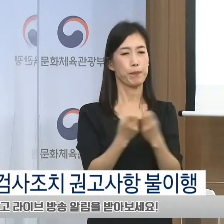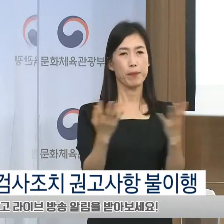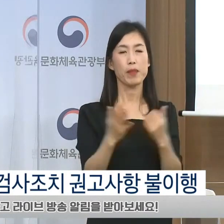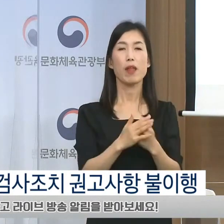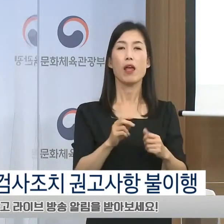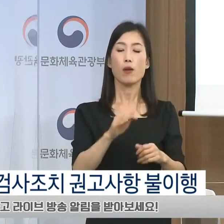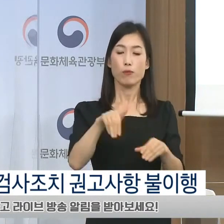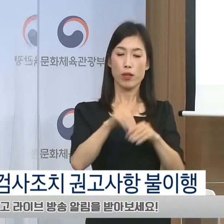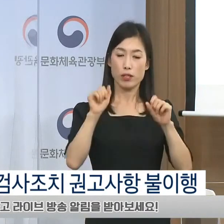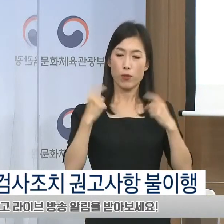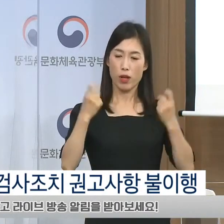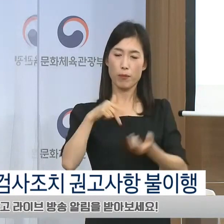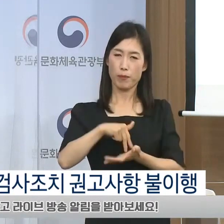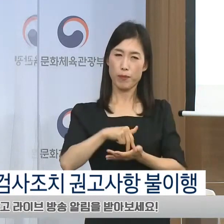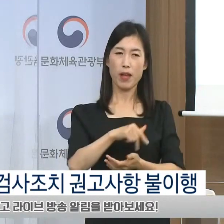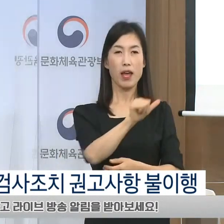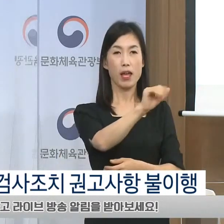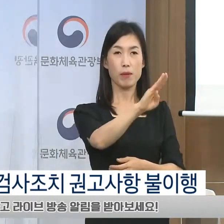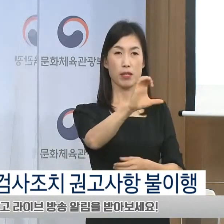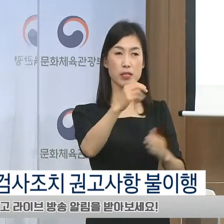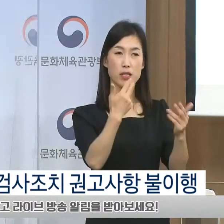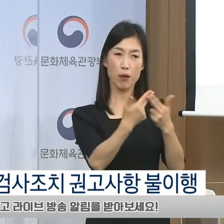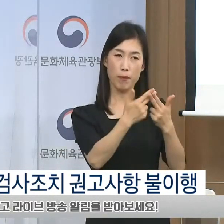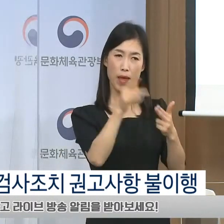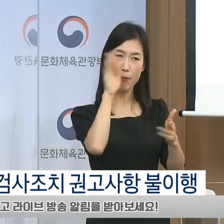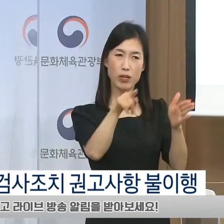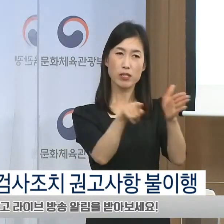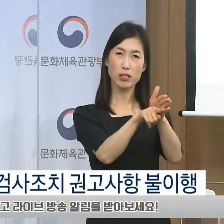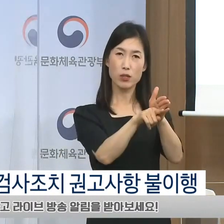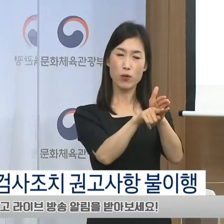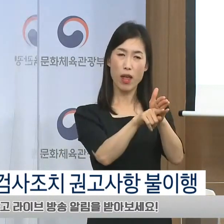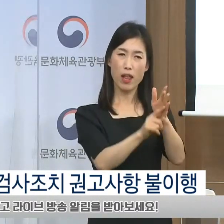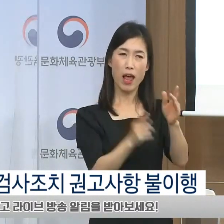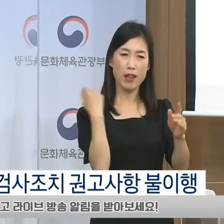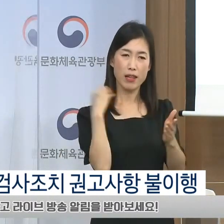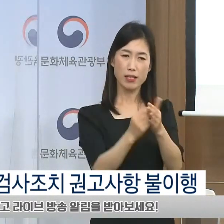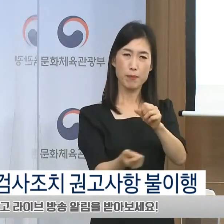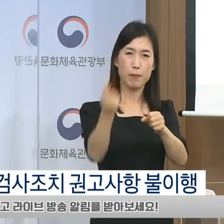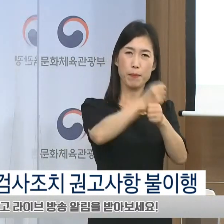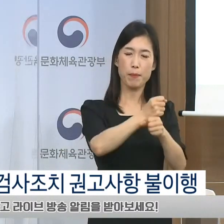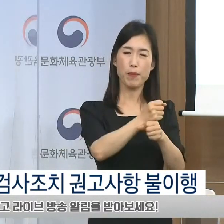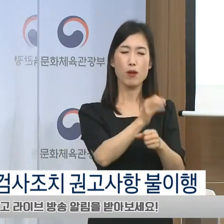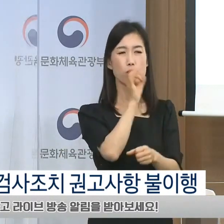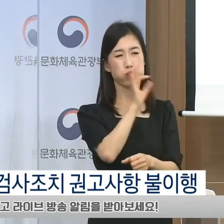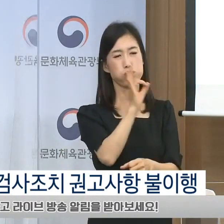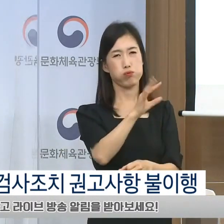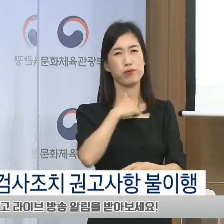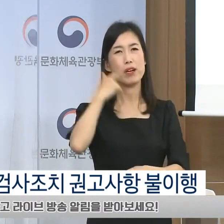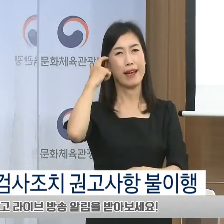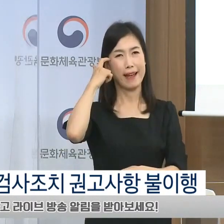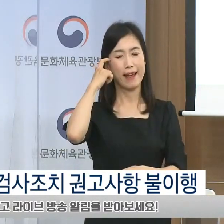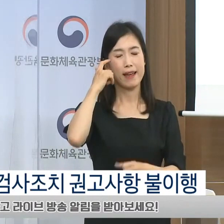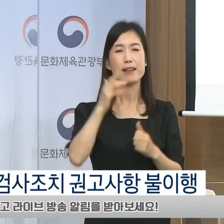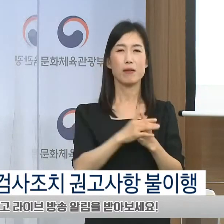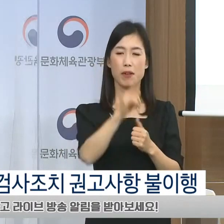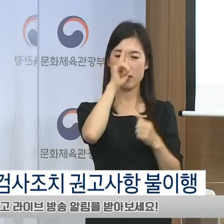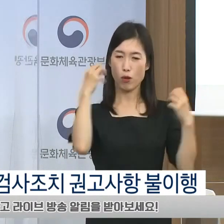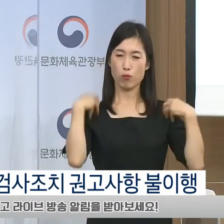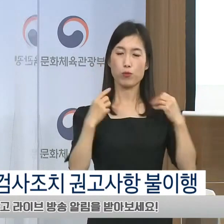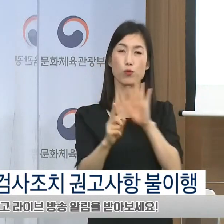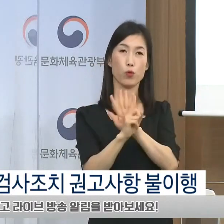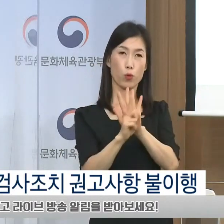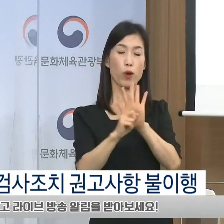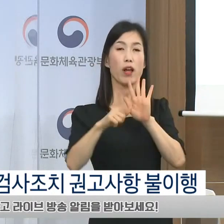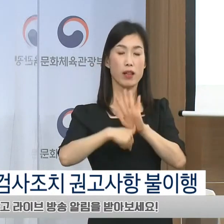부수공사의 신뢰성 회복이 더 이상 어려울 것으로 판단하고 정부 광고 제도에서도 ABC